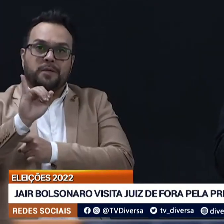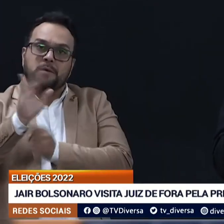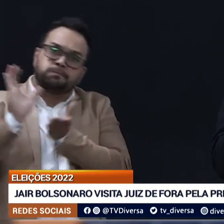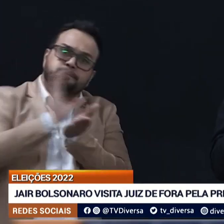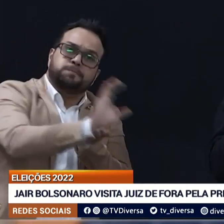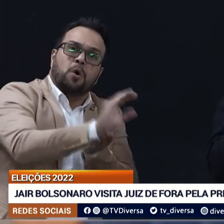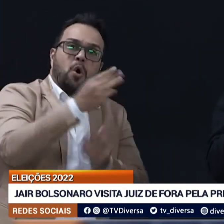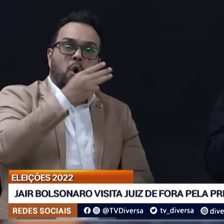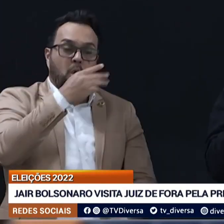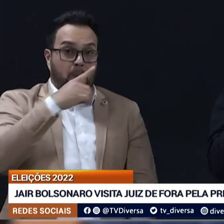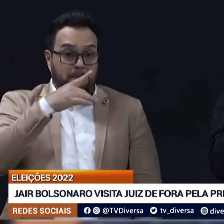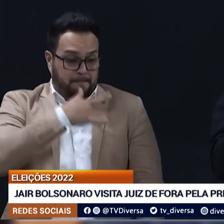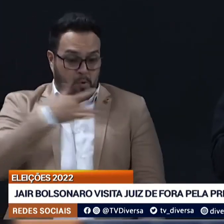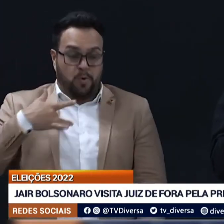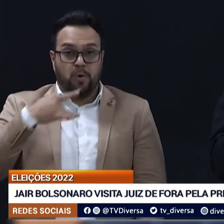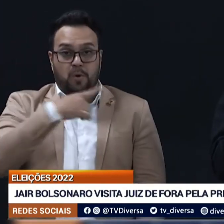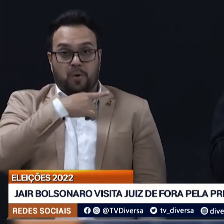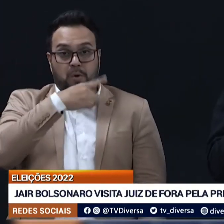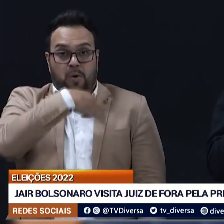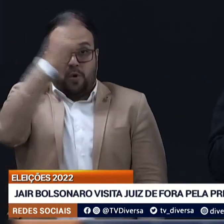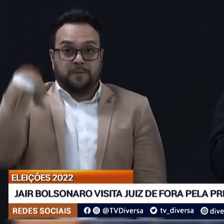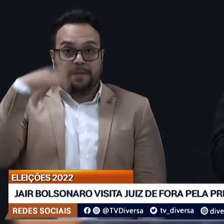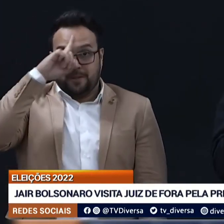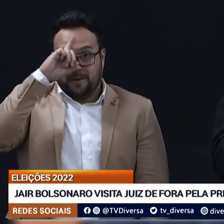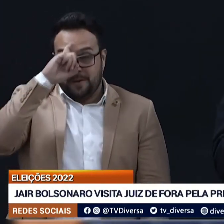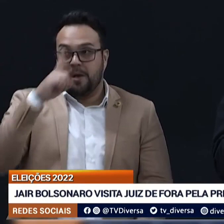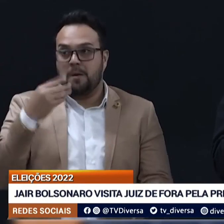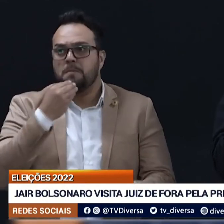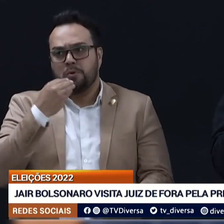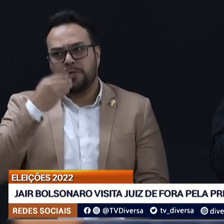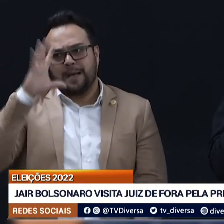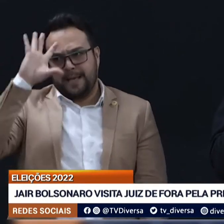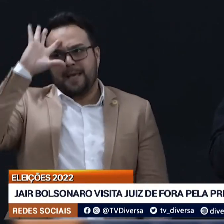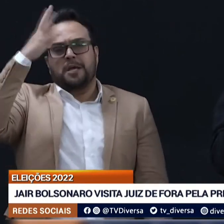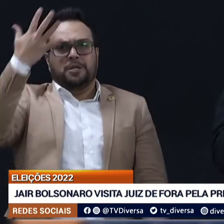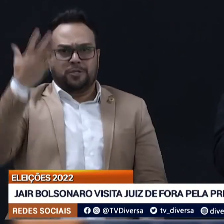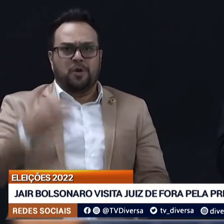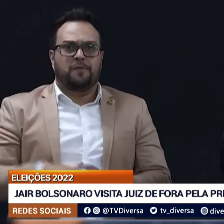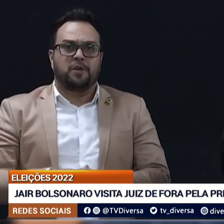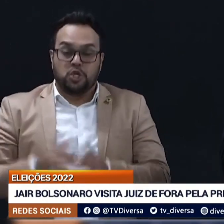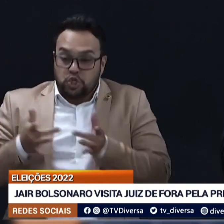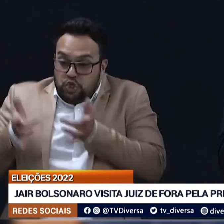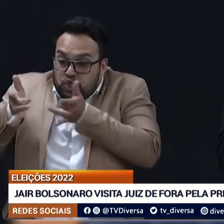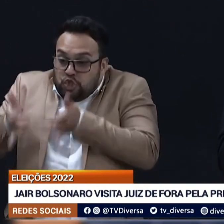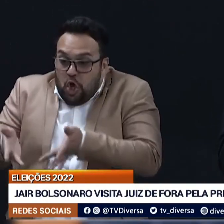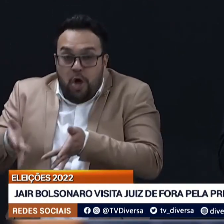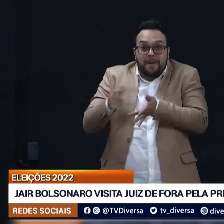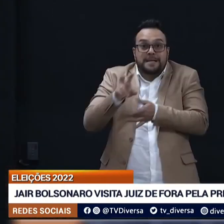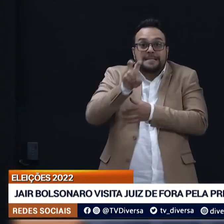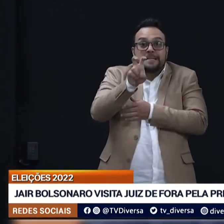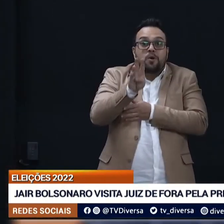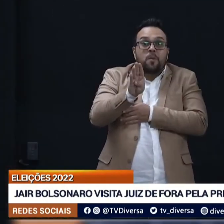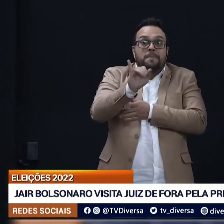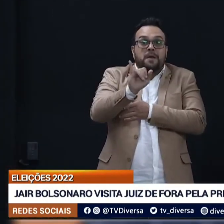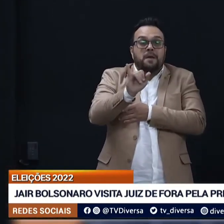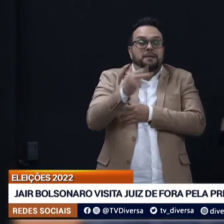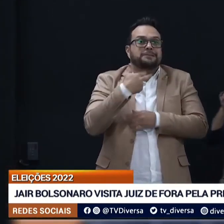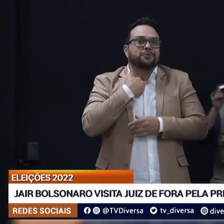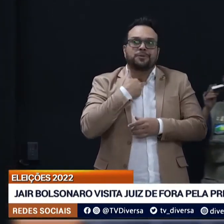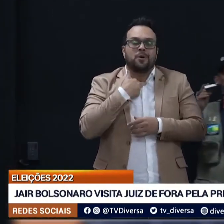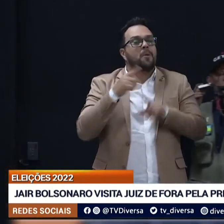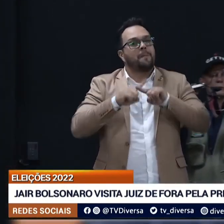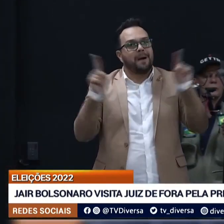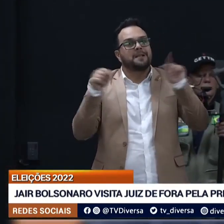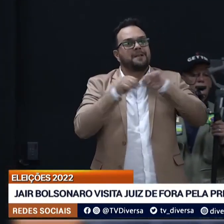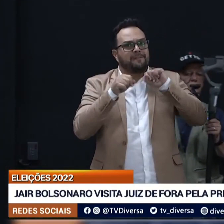Sobre a situação dos hospitais, como as Santas Casas, Bolsonaro pontuou que está fazendo o possível. O nós fizemos de